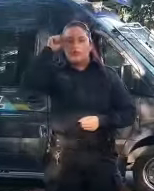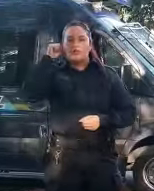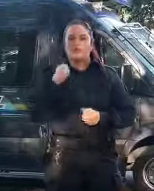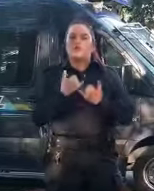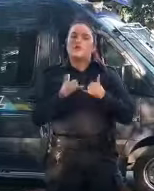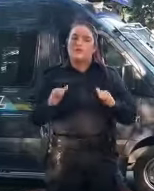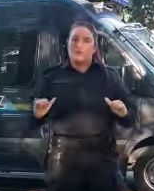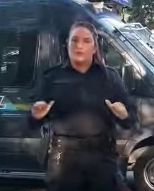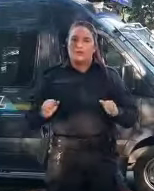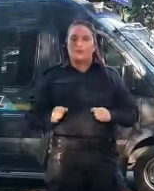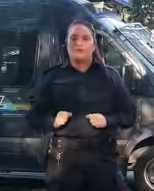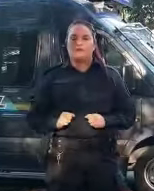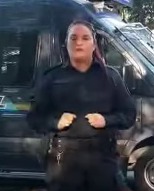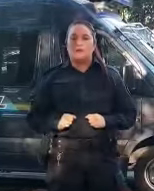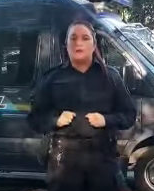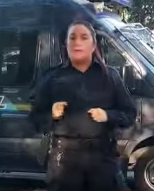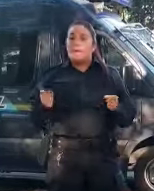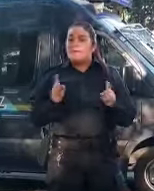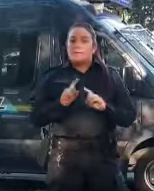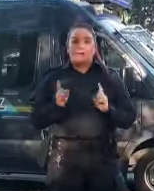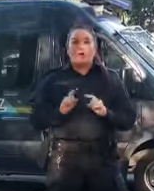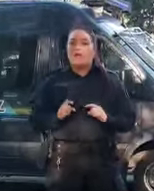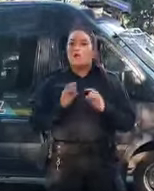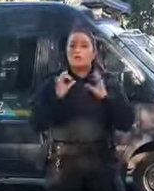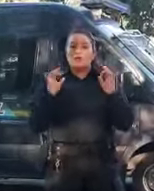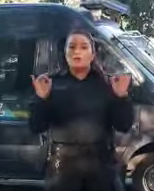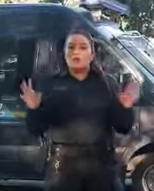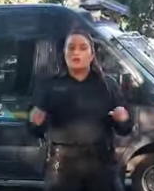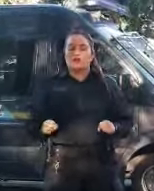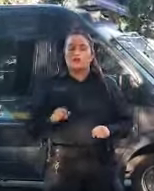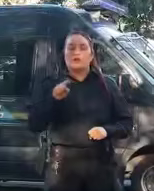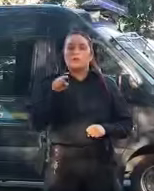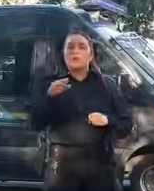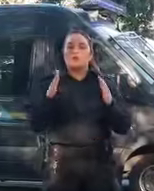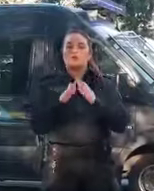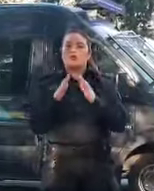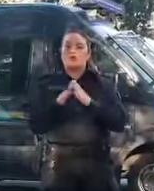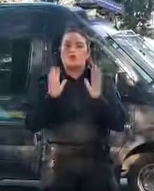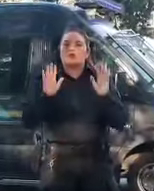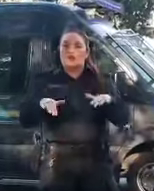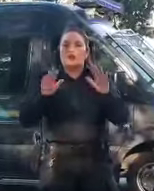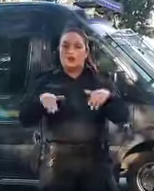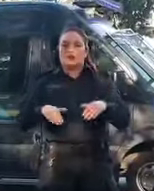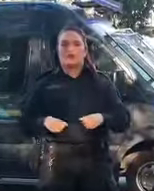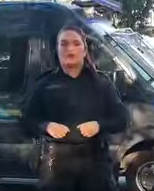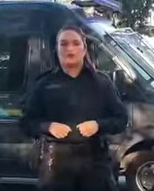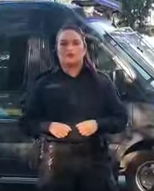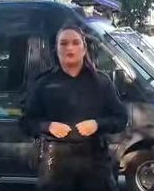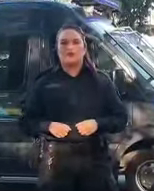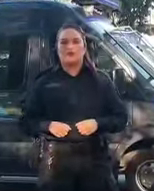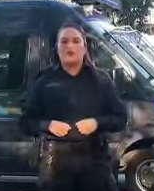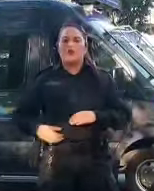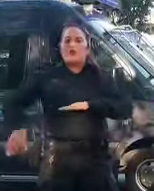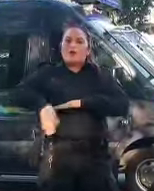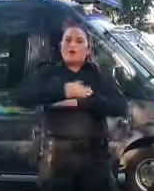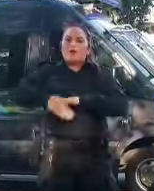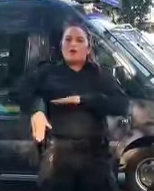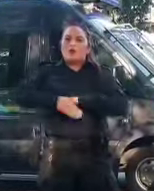que, para prevenir la expansión del virus, deberán permanecer en sus hogares, evitar circular entre las 12 de la